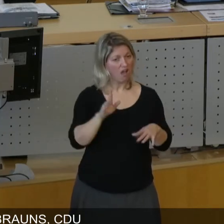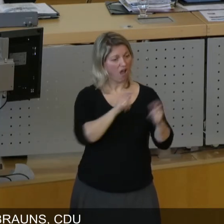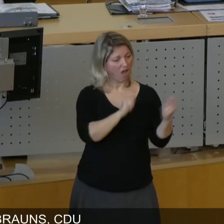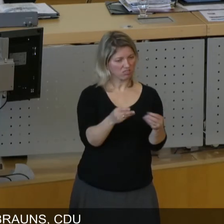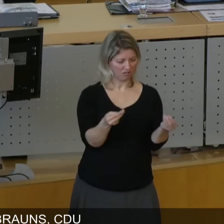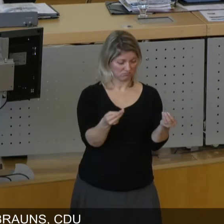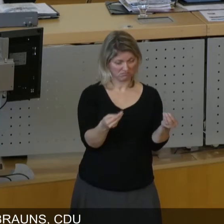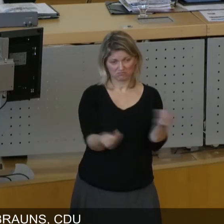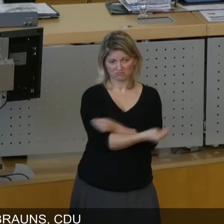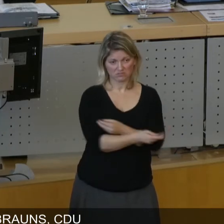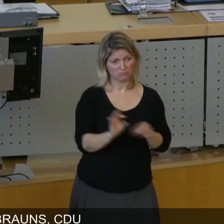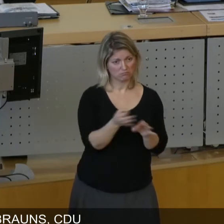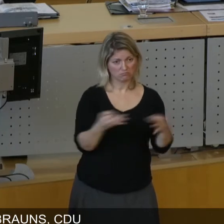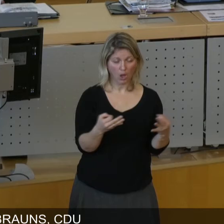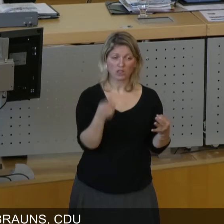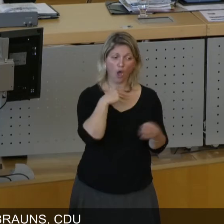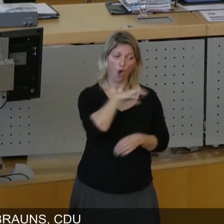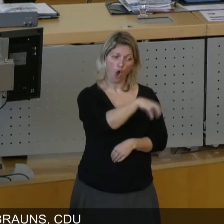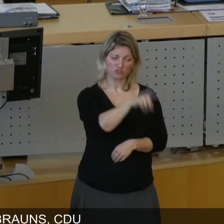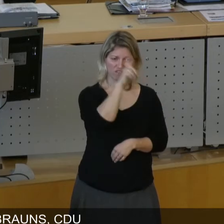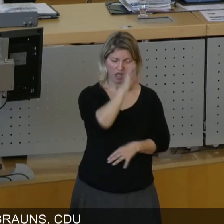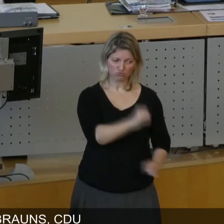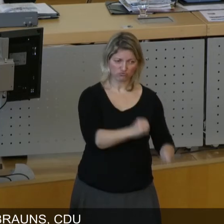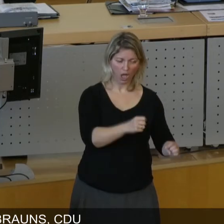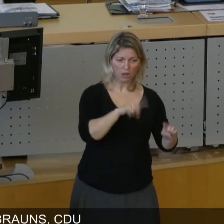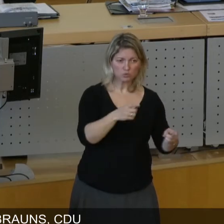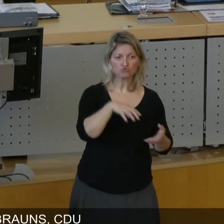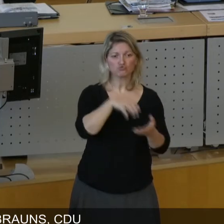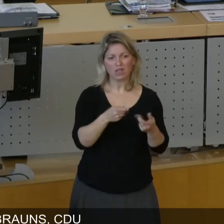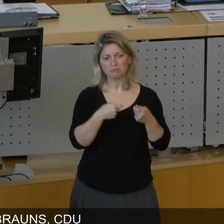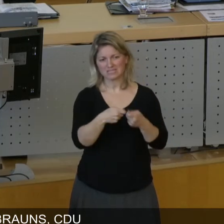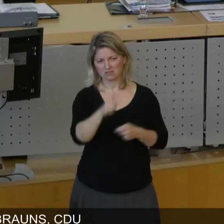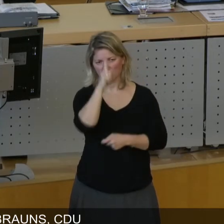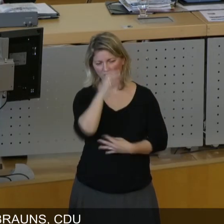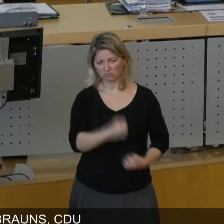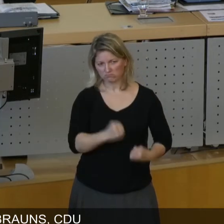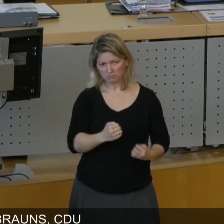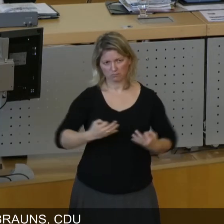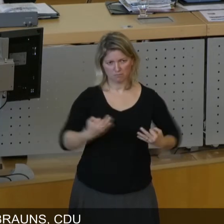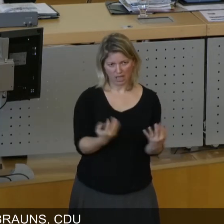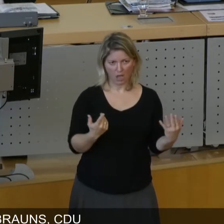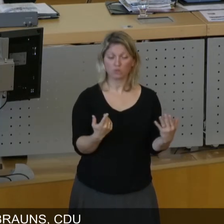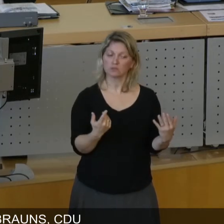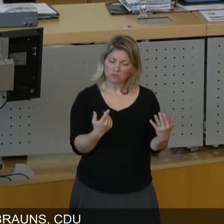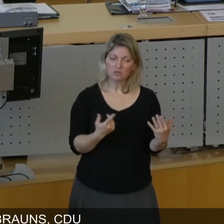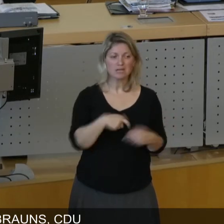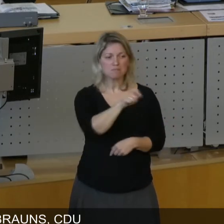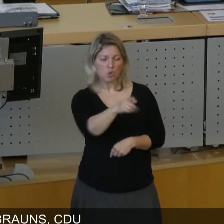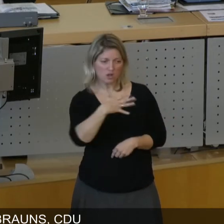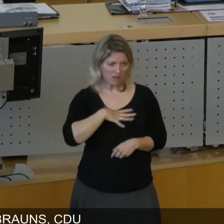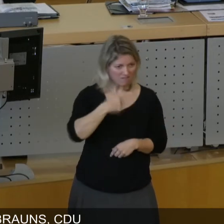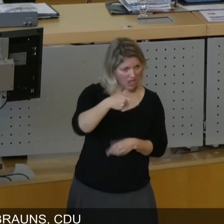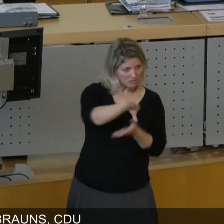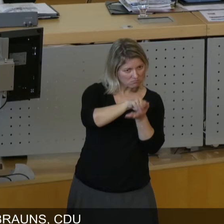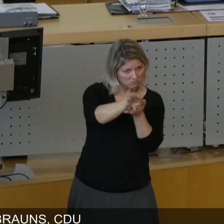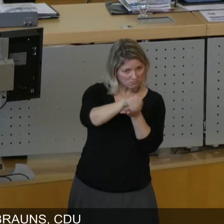nicht, wir brauchen starke Ortschaftsräte und wir brauchen starke Stadtbezirksräte, die sind vor Ort, und die nehmen den Bürgerwillen auf, deswegen